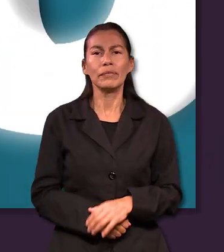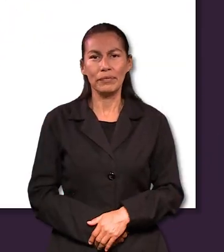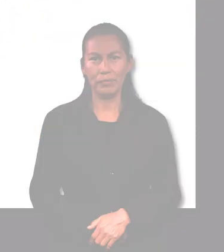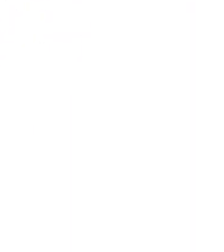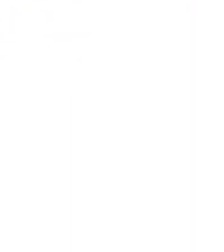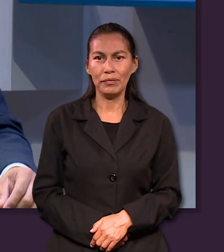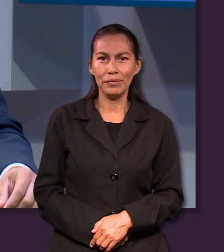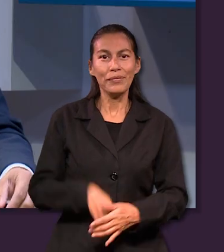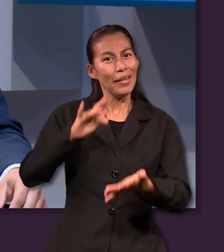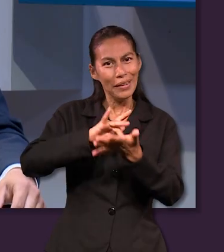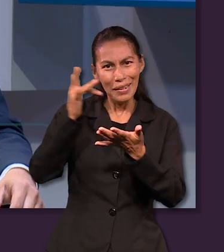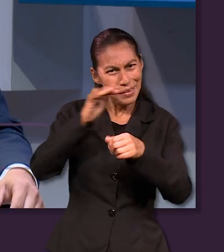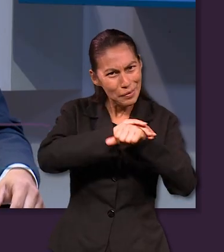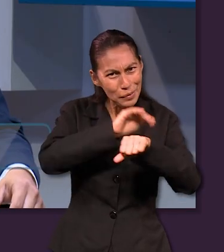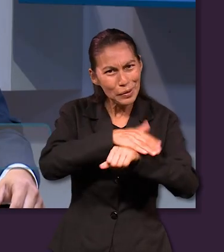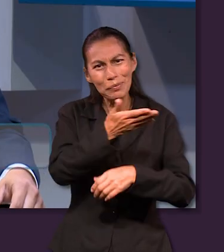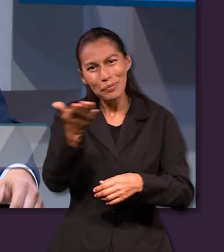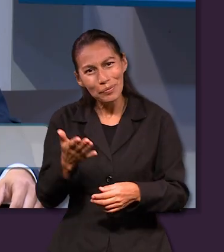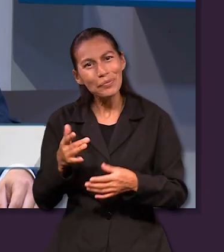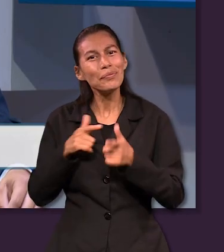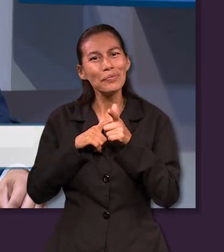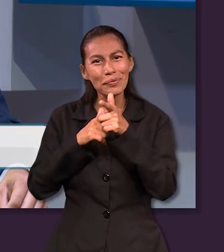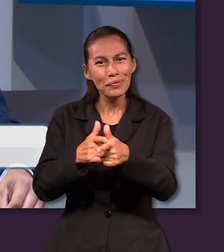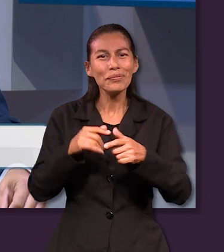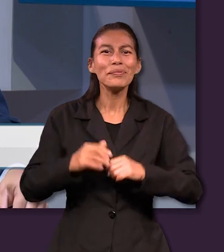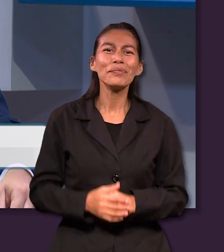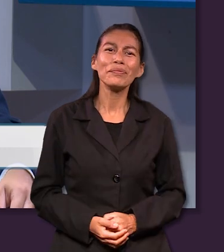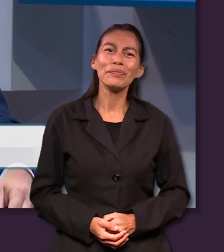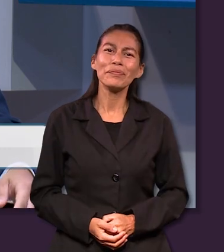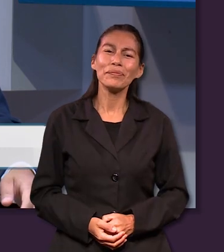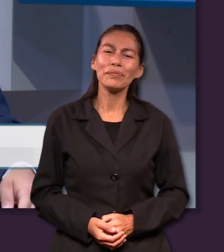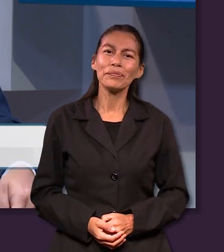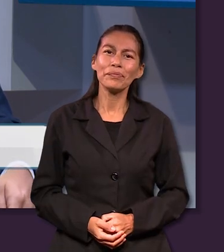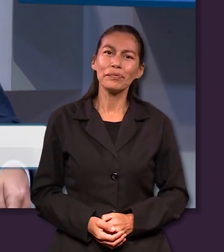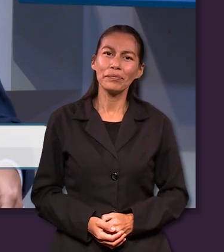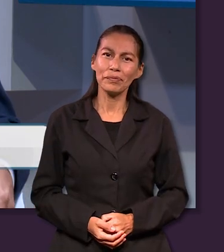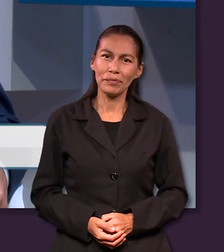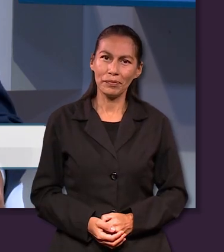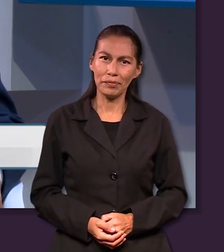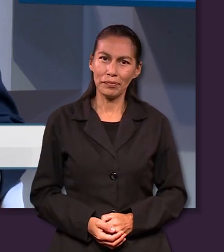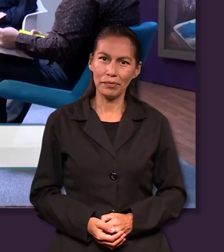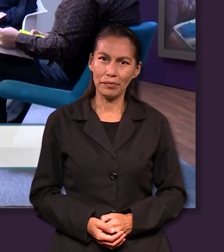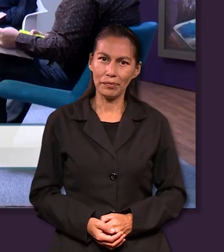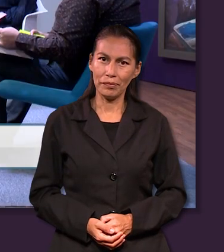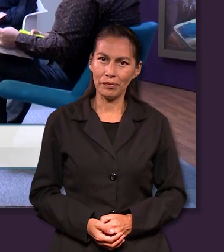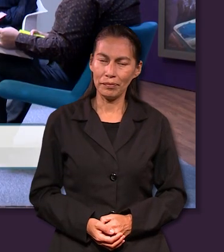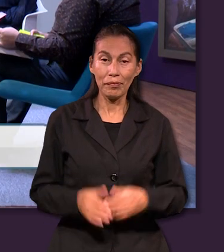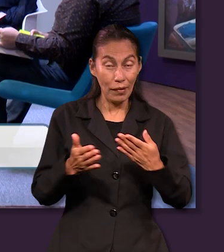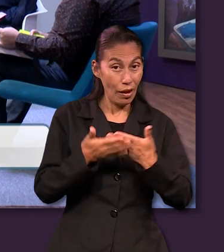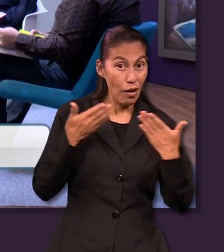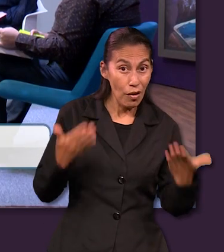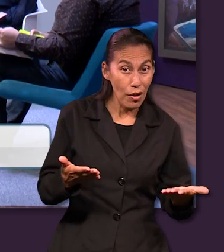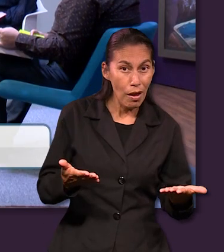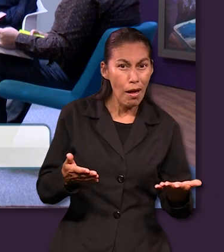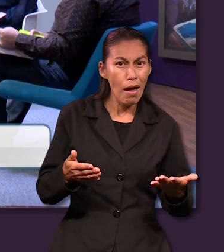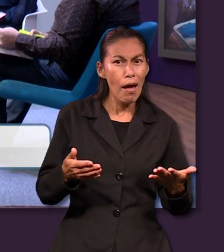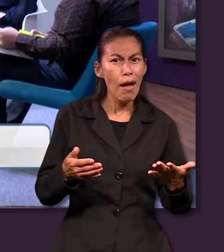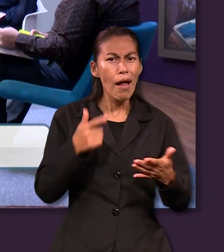Muchas gracias amigos por continuar con nosotros. Ahora analizaremos una parte interesante de la